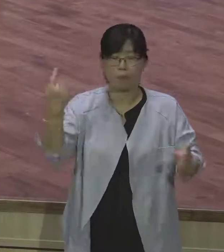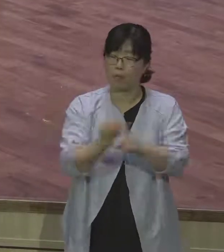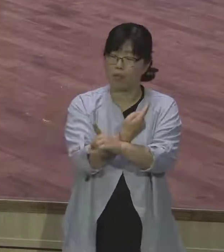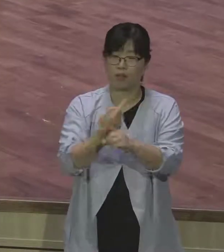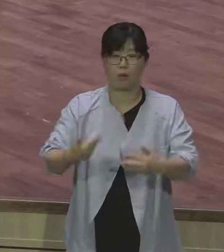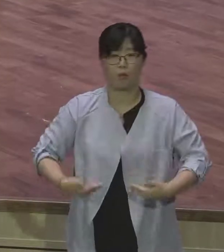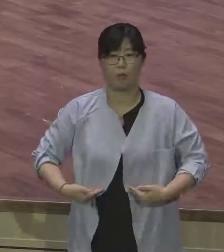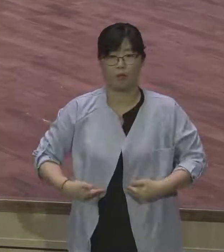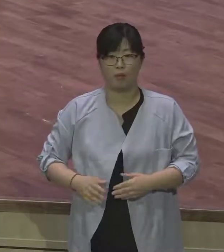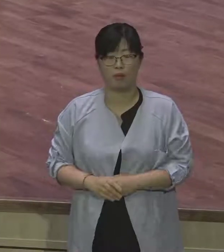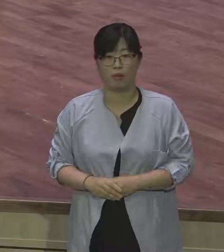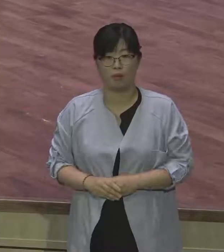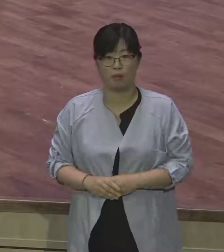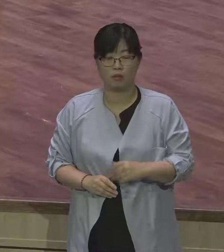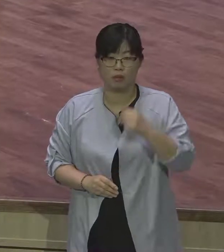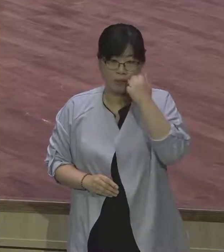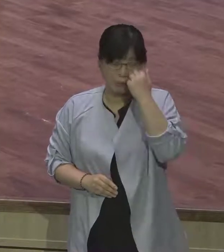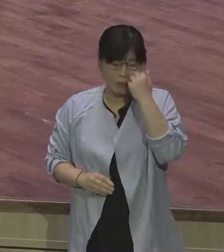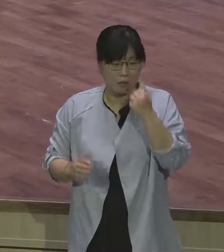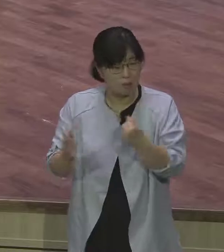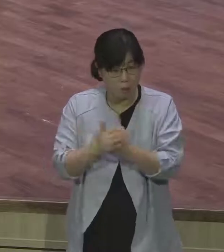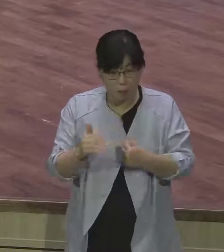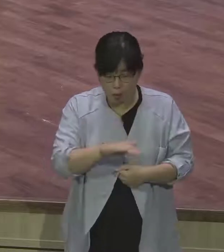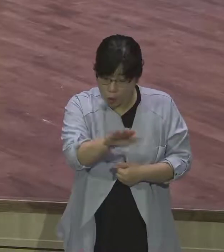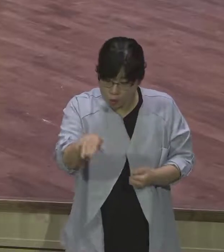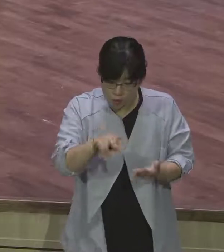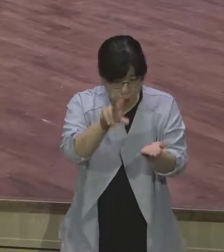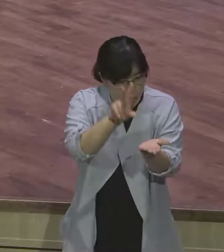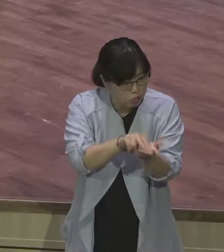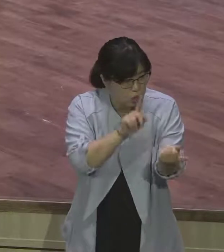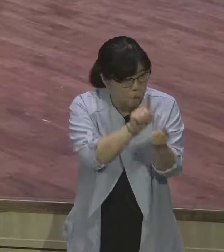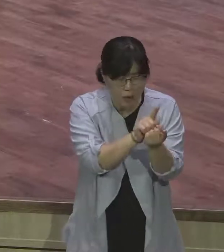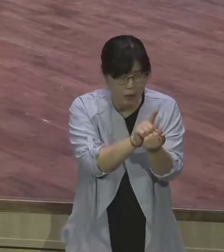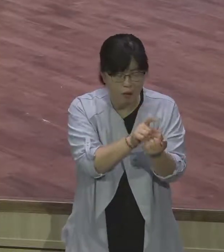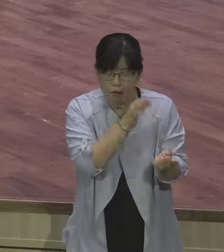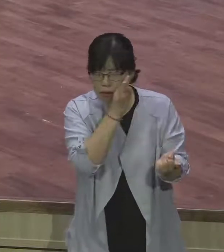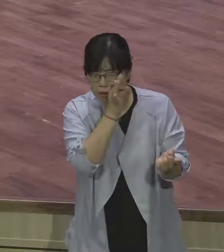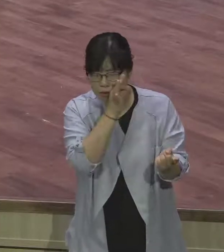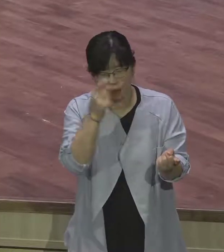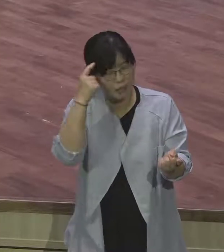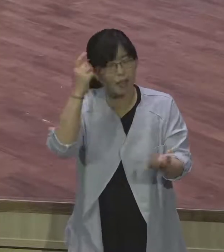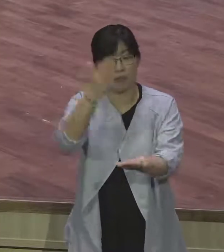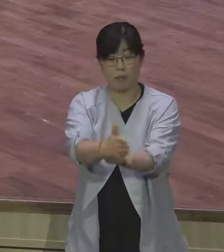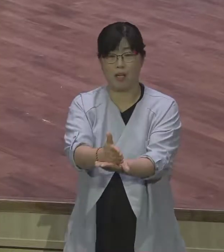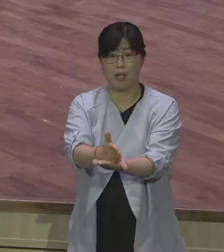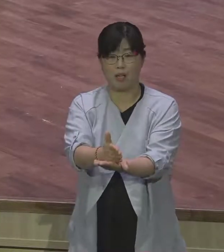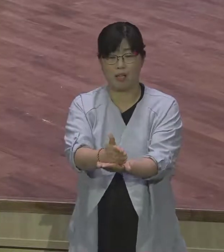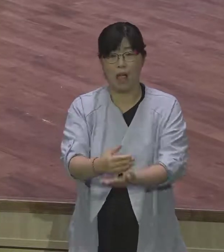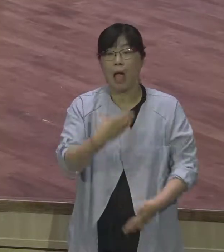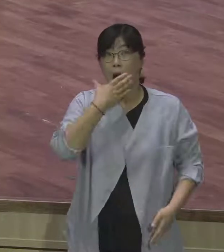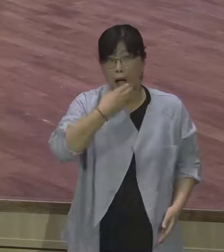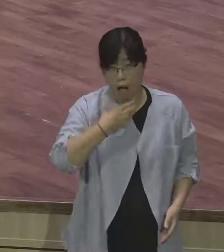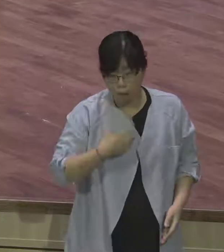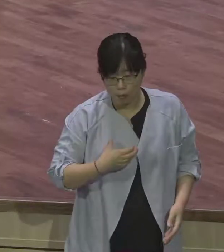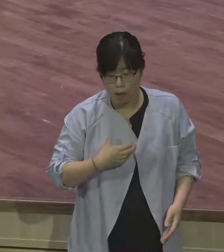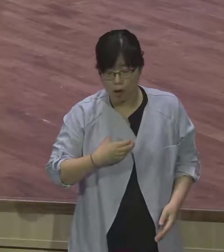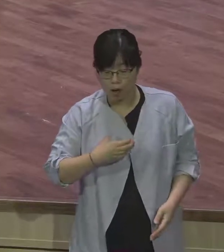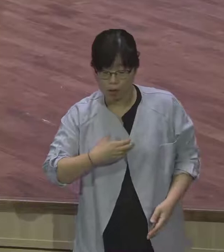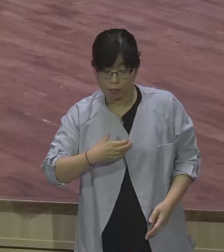부끄러워하지 마세요. 다 연단 받았어요. 아브라함 부터 시작해서 다 연단, 연단. 야곱에게 연단 시간이 왔다라는 것은